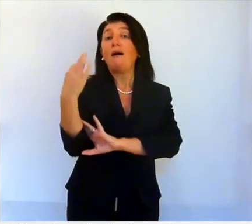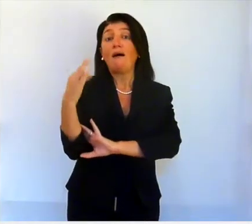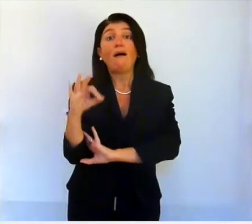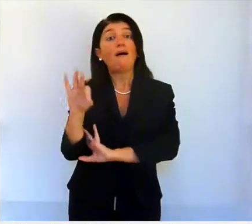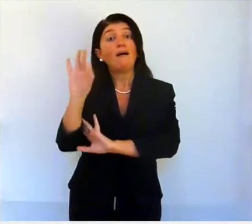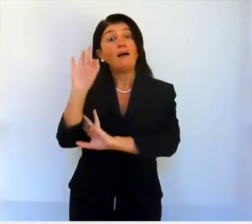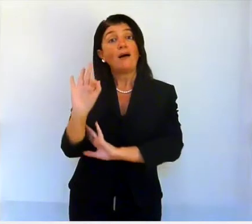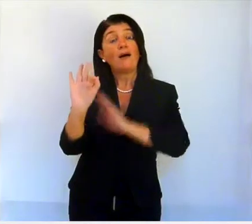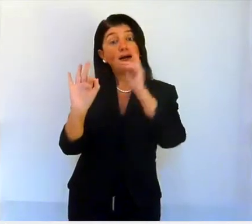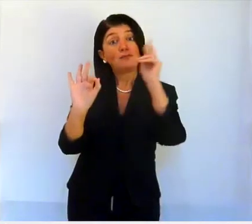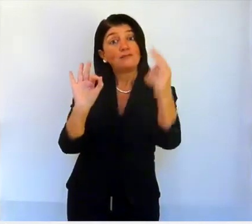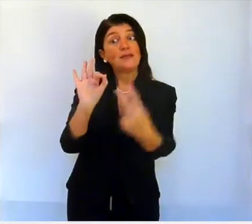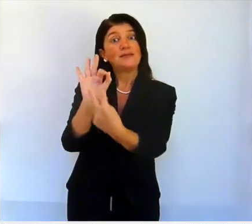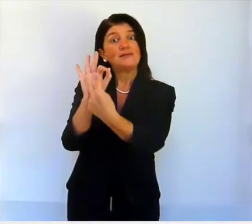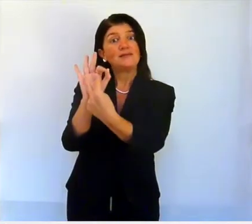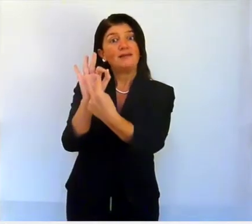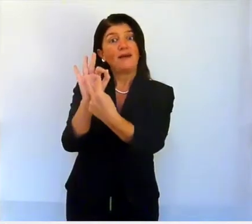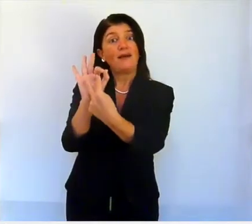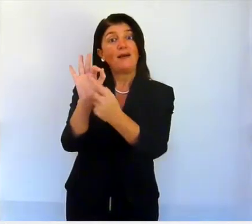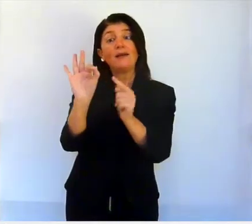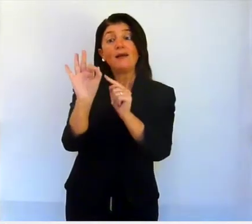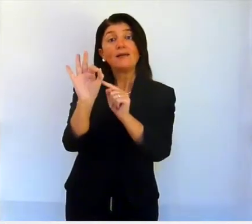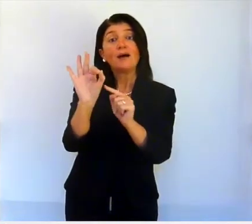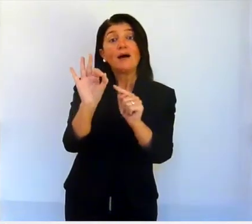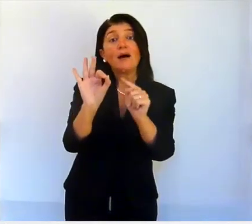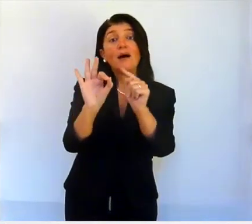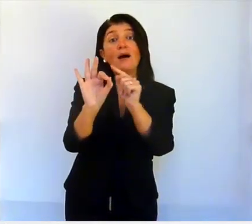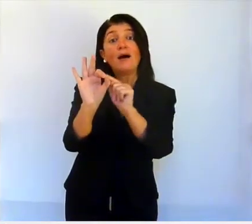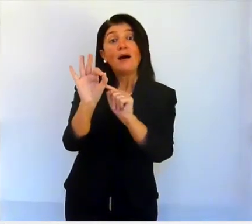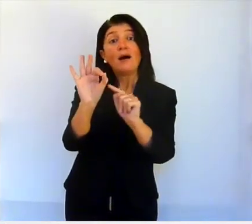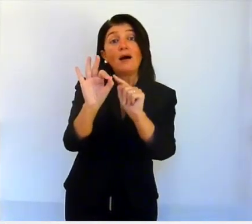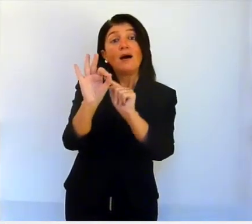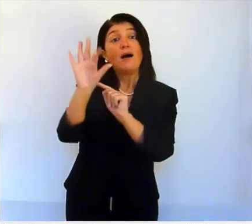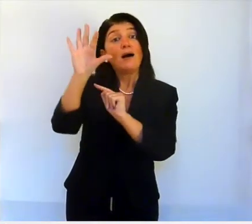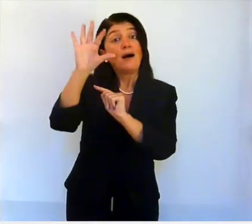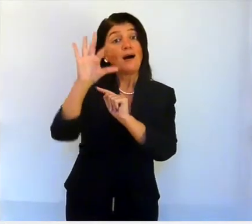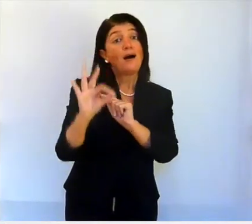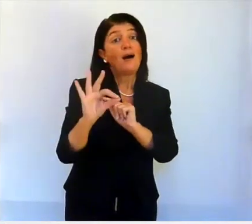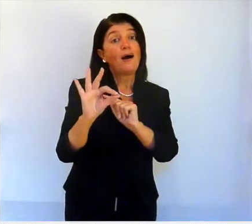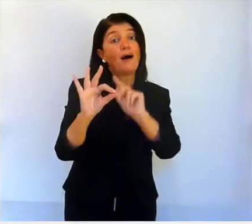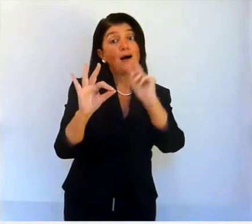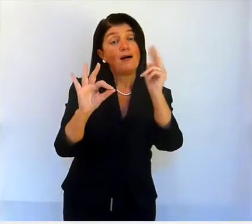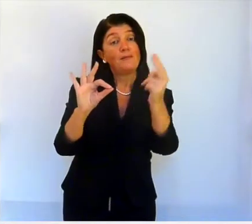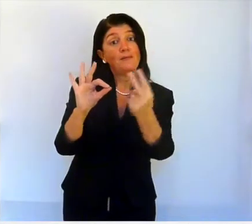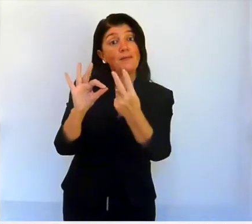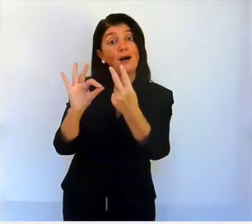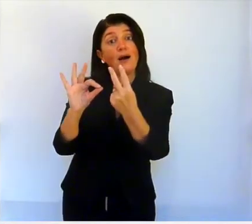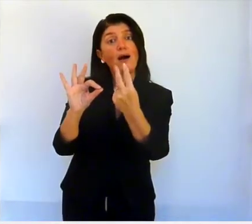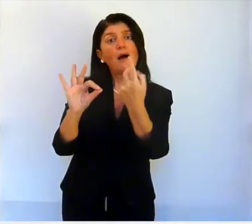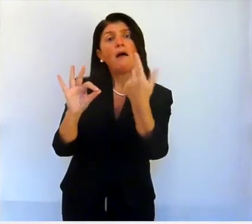il palmo rivolto verso l'esterno. Le estremità del pollice e dell'indice unite,